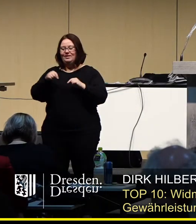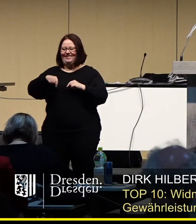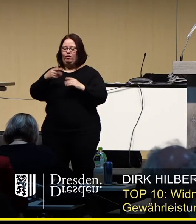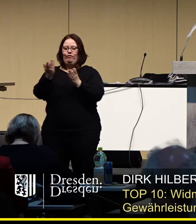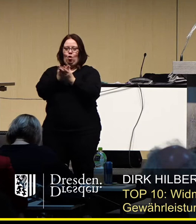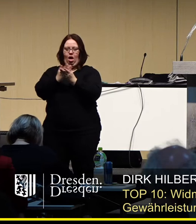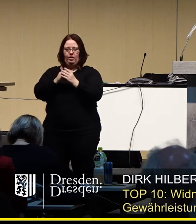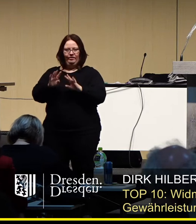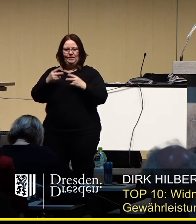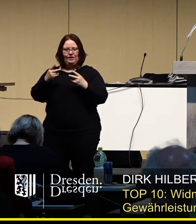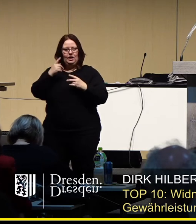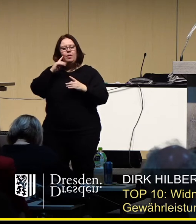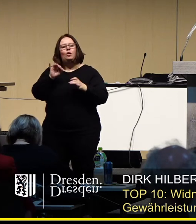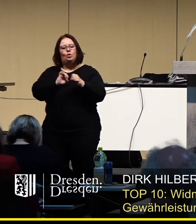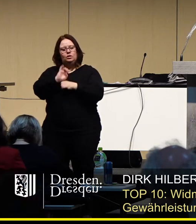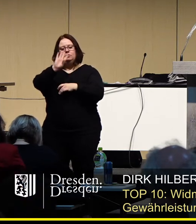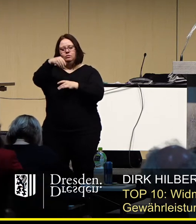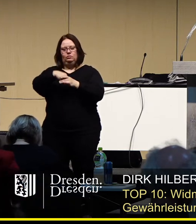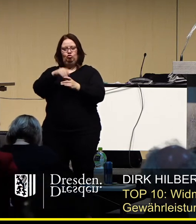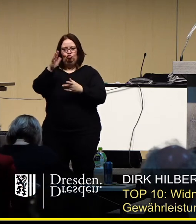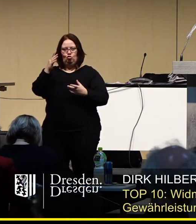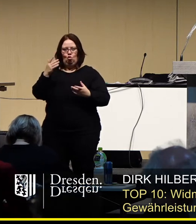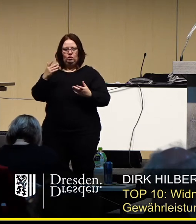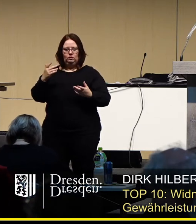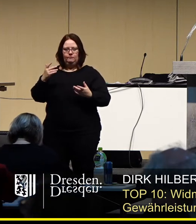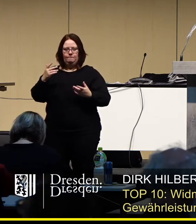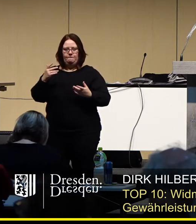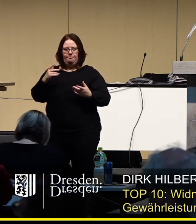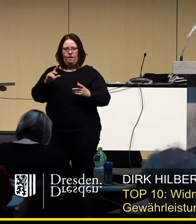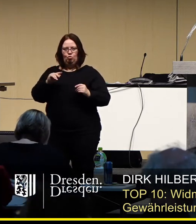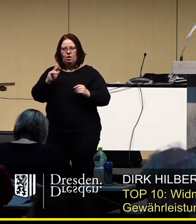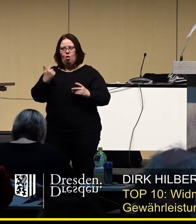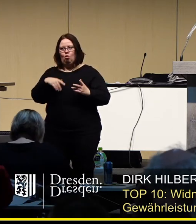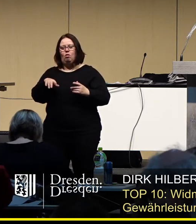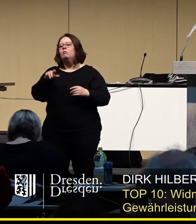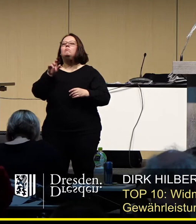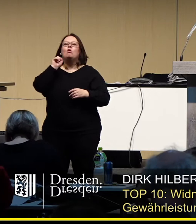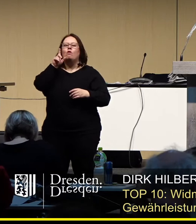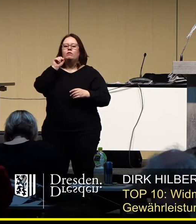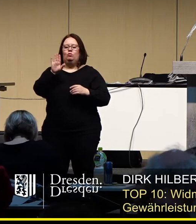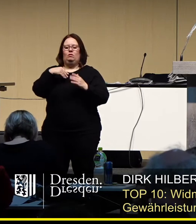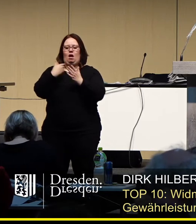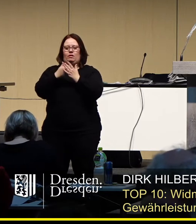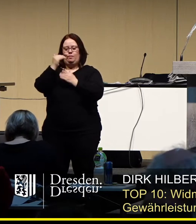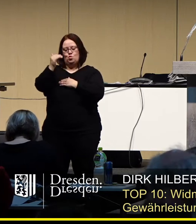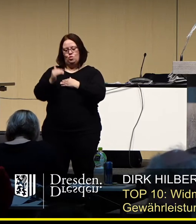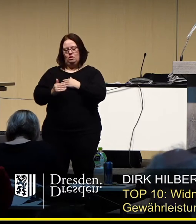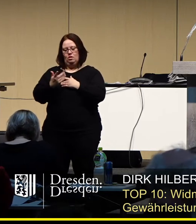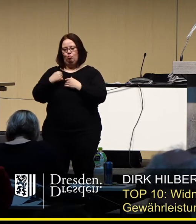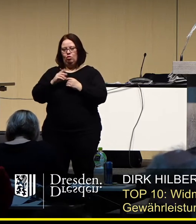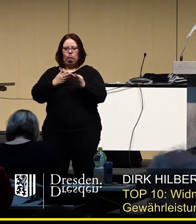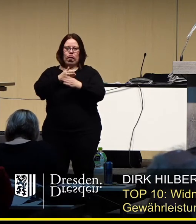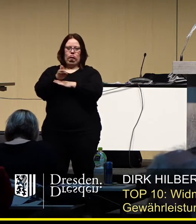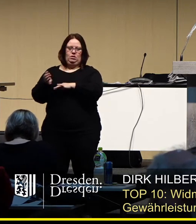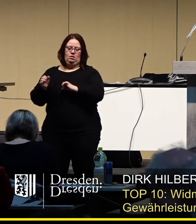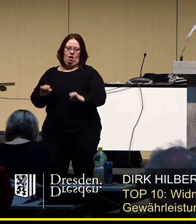Vorlage, aber ist das mit kurzen und häufigen Angeboten, die immer wieder eines im